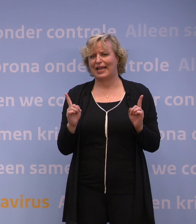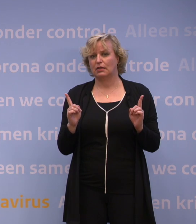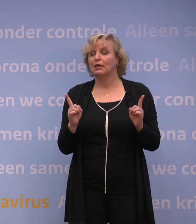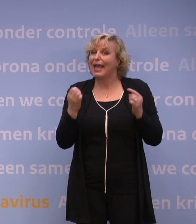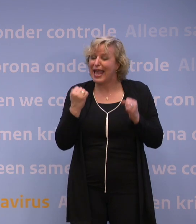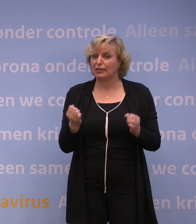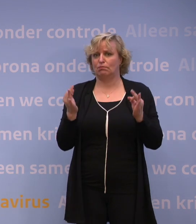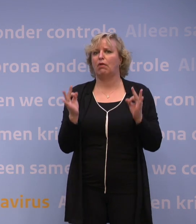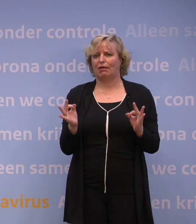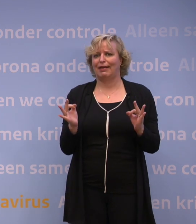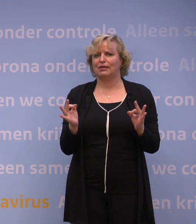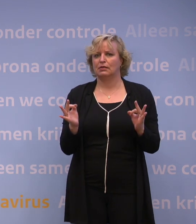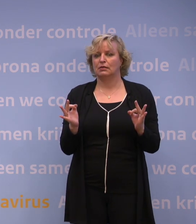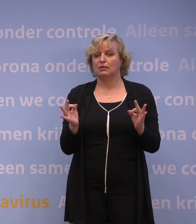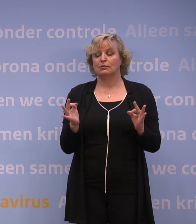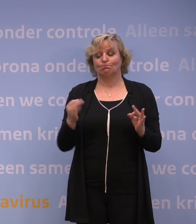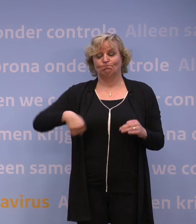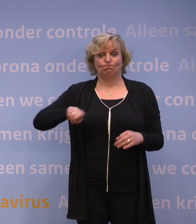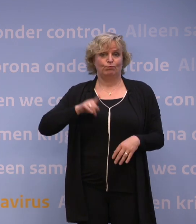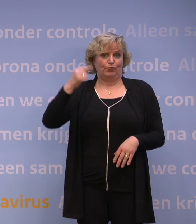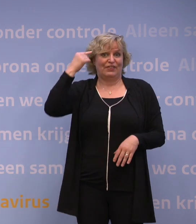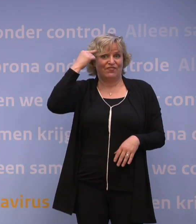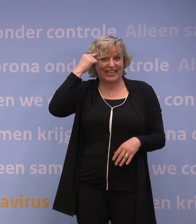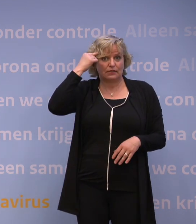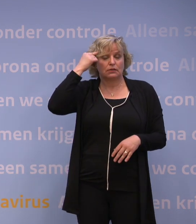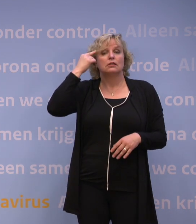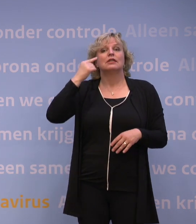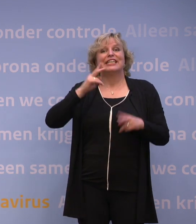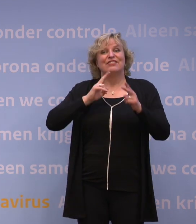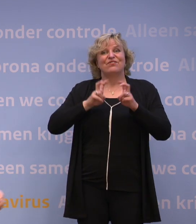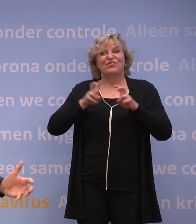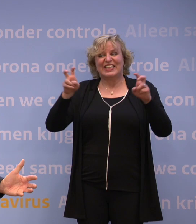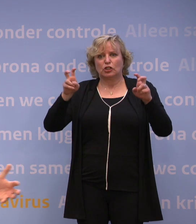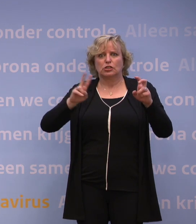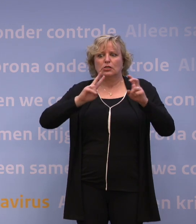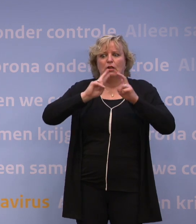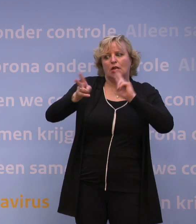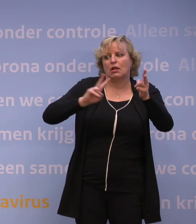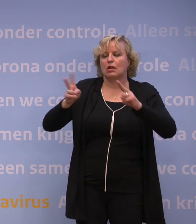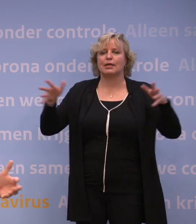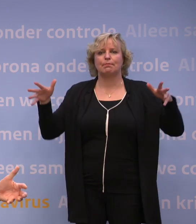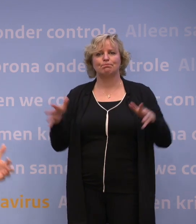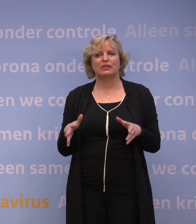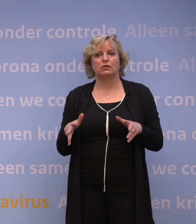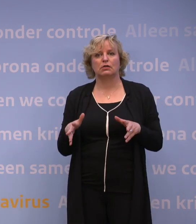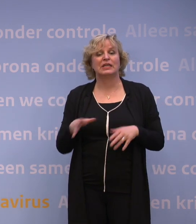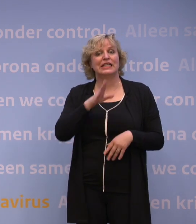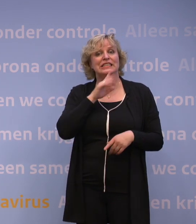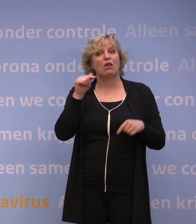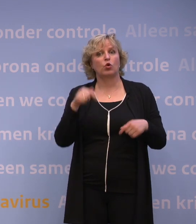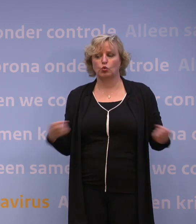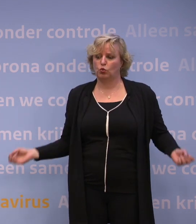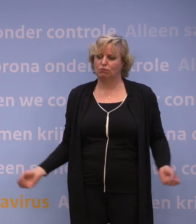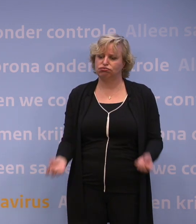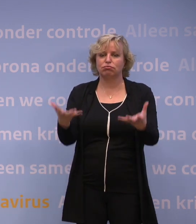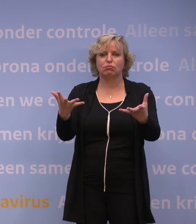echt van groot belang nog, omdat we weten dat dan het overspringen van het virus afneemt. En we weten ook als je hem nu los zal laten, dat er een risico is dat